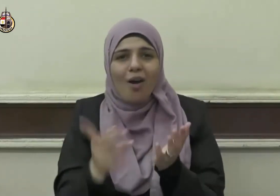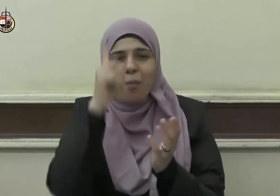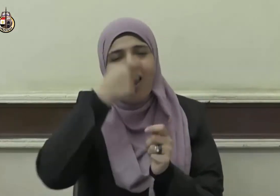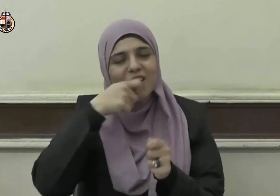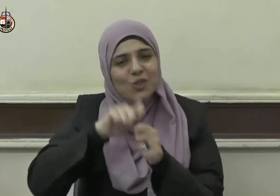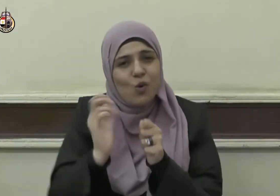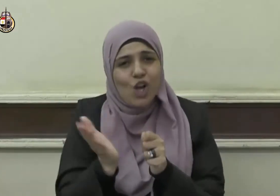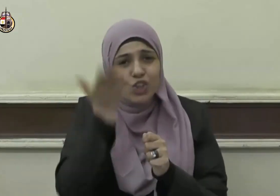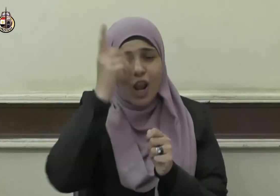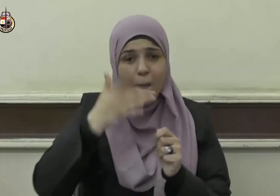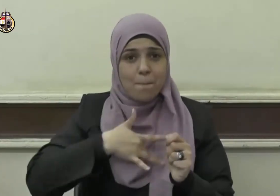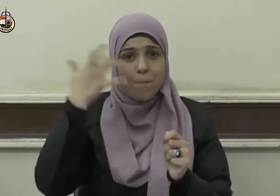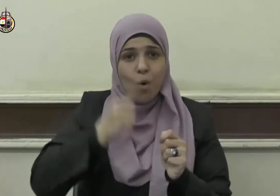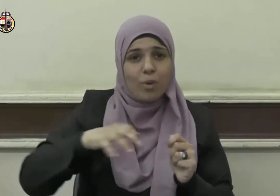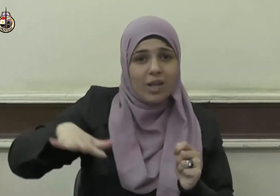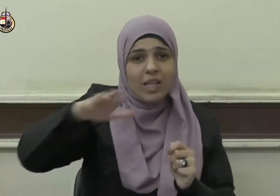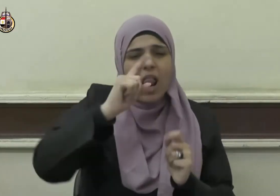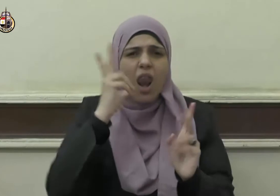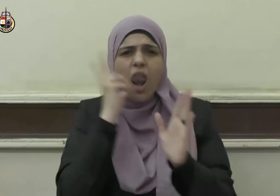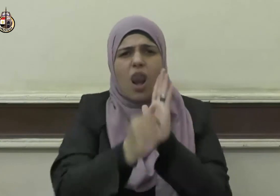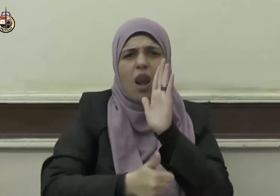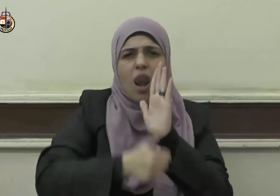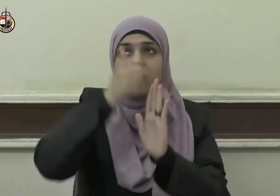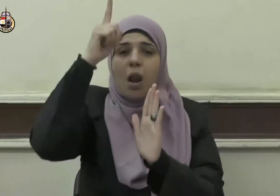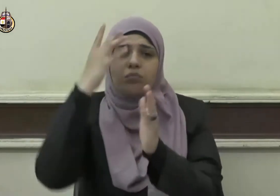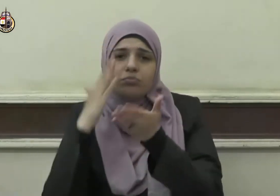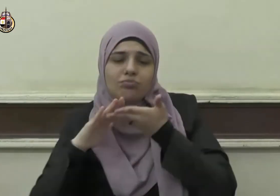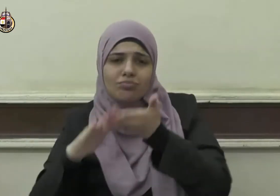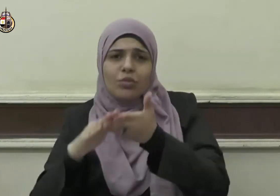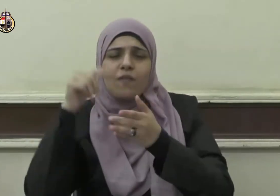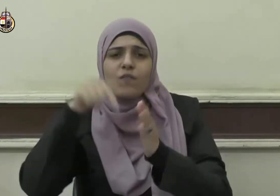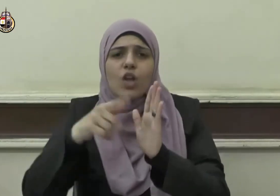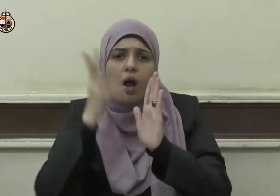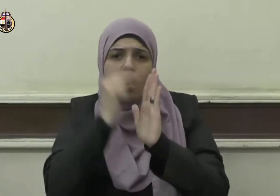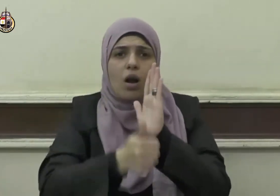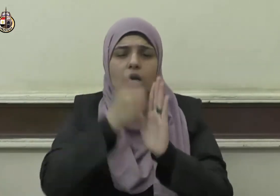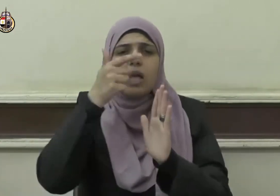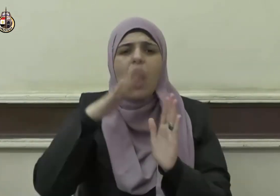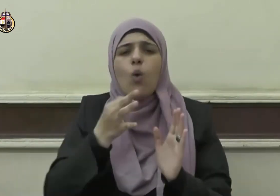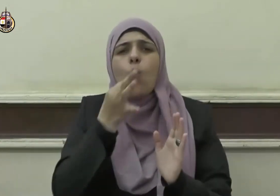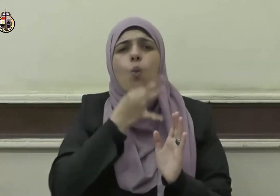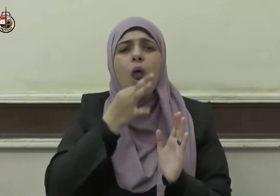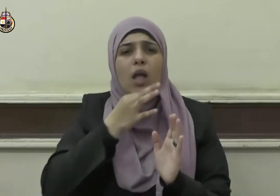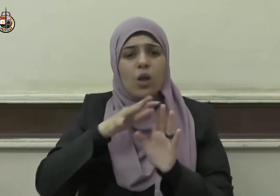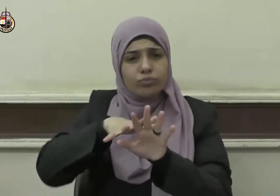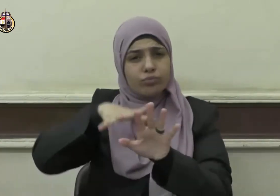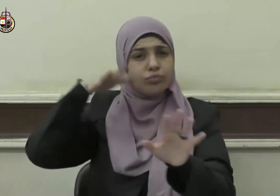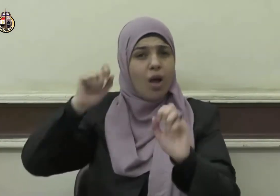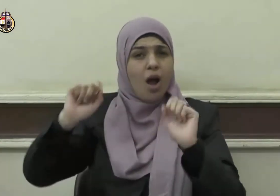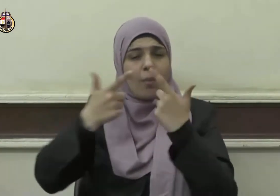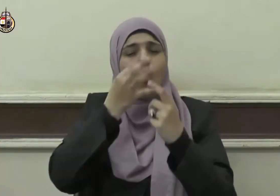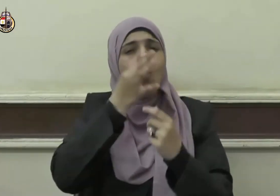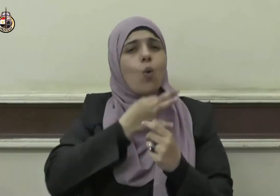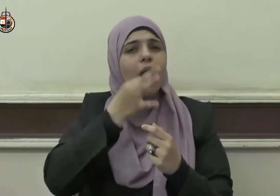المؤمنين برصر من عنده على قلة عددهم وعدتهم قال